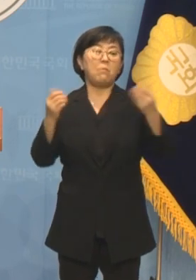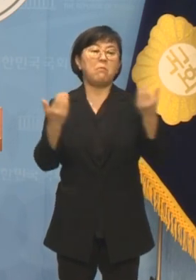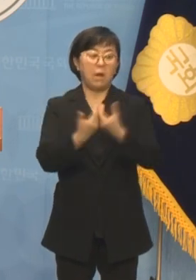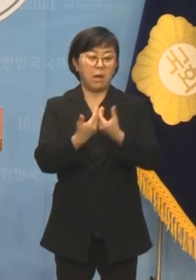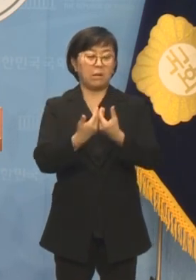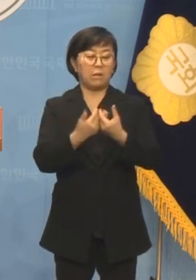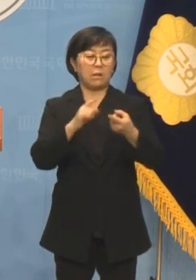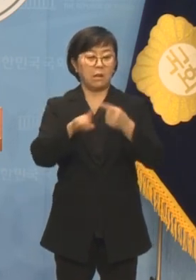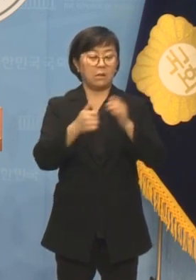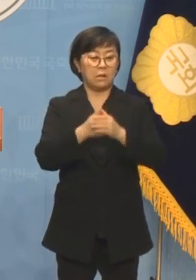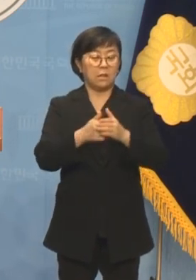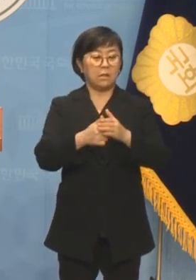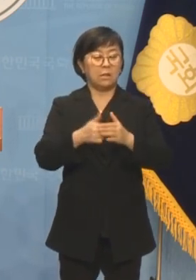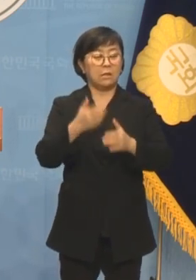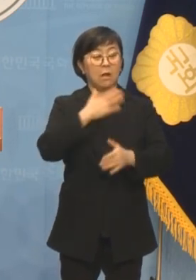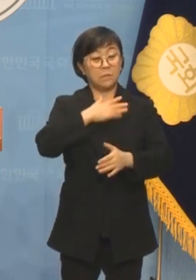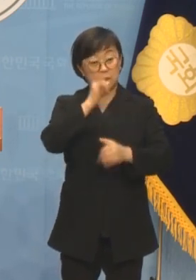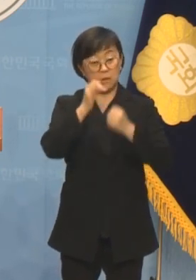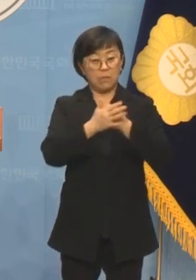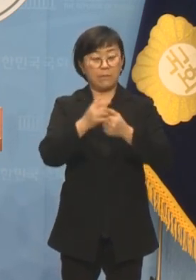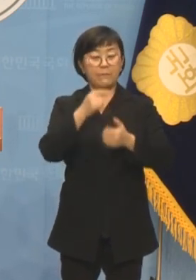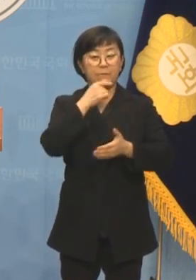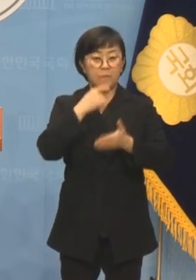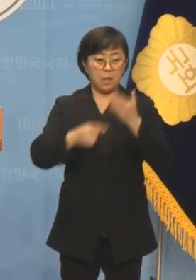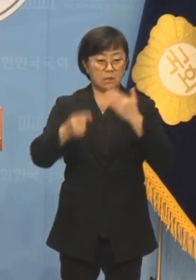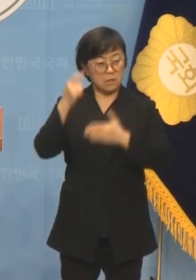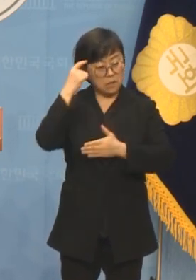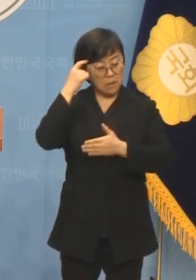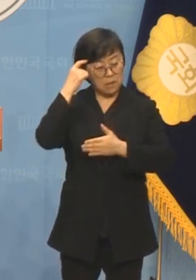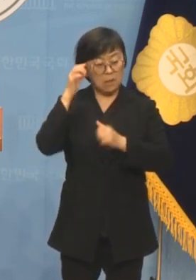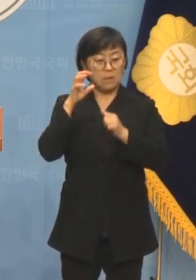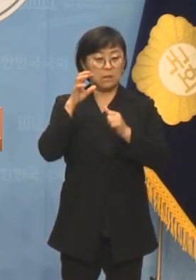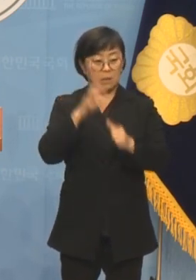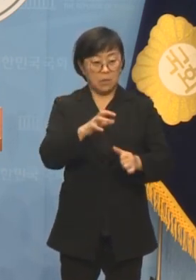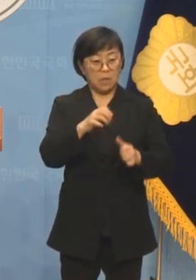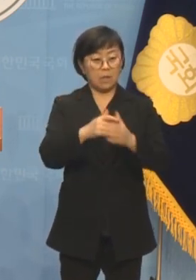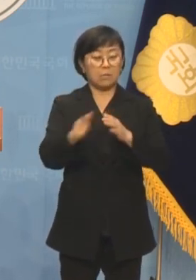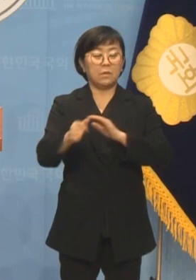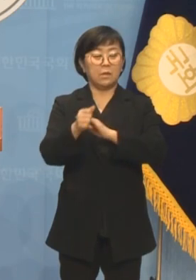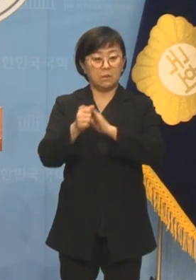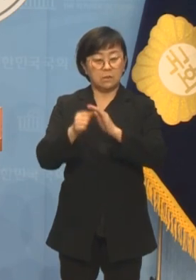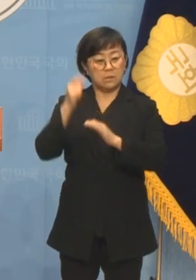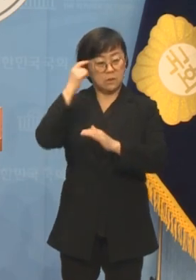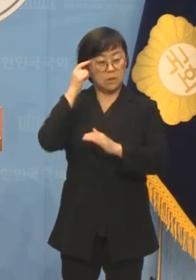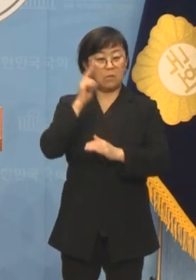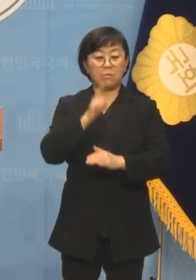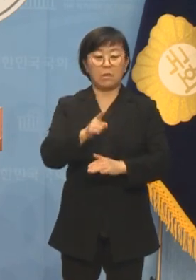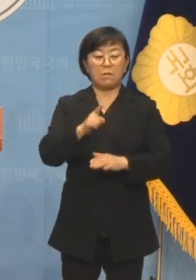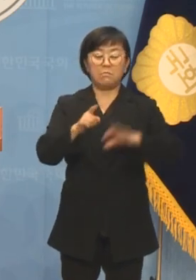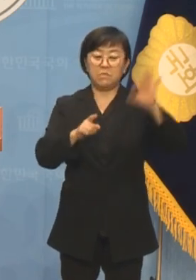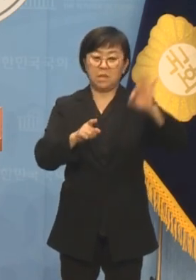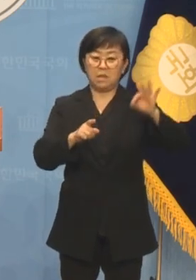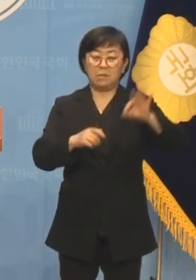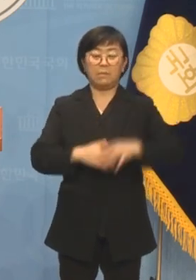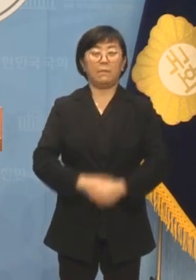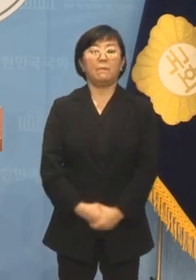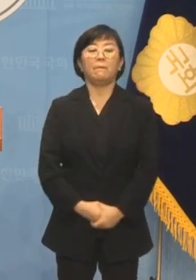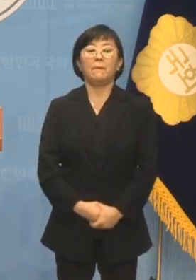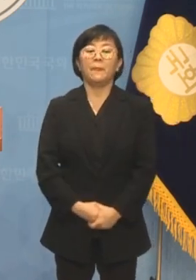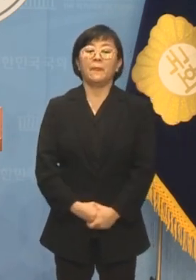피해의식, 강박관념, 열등의식이라고 비하한 것입니다.